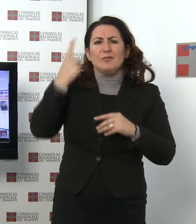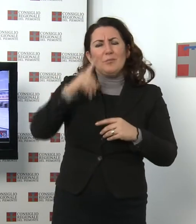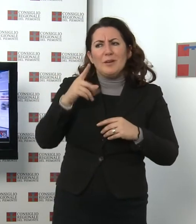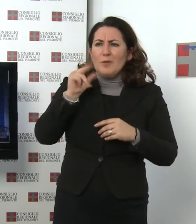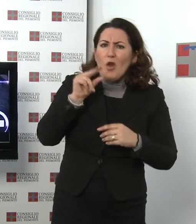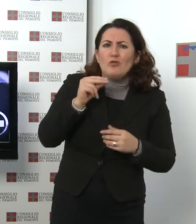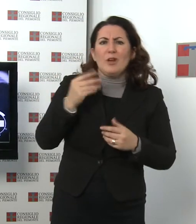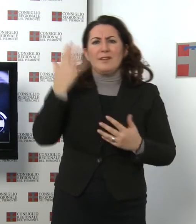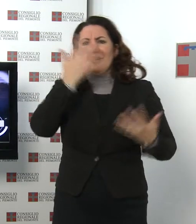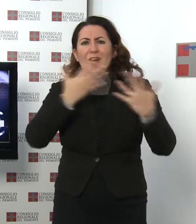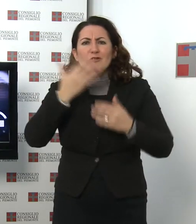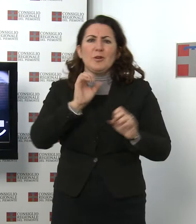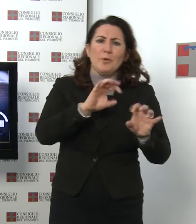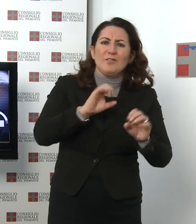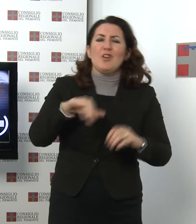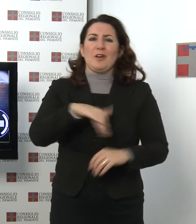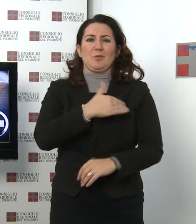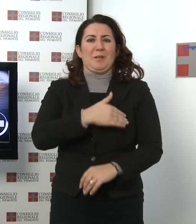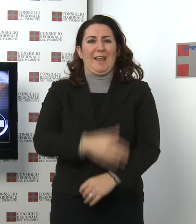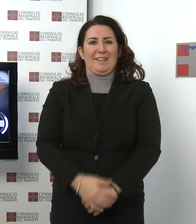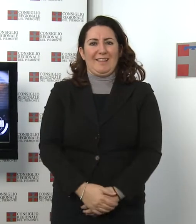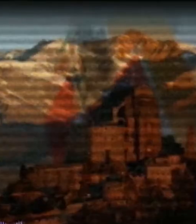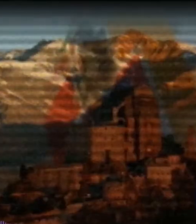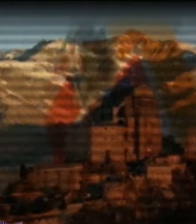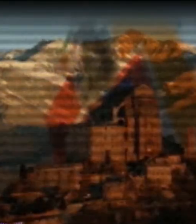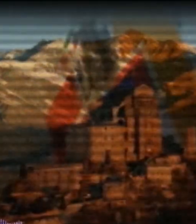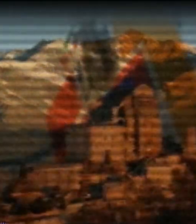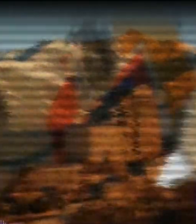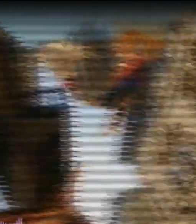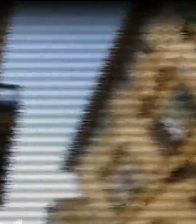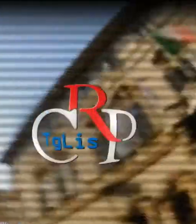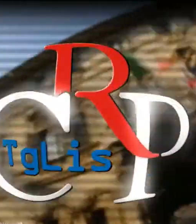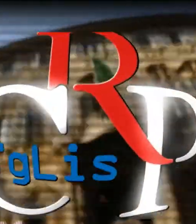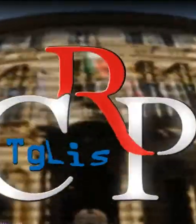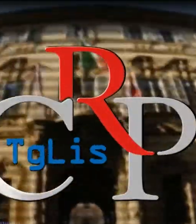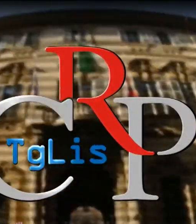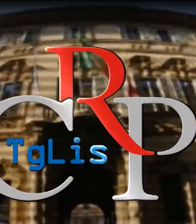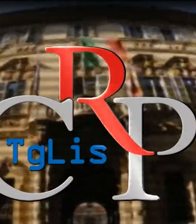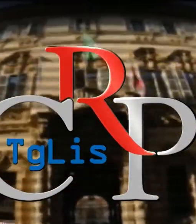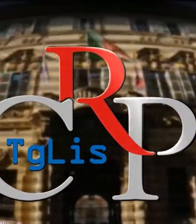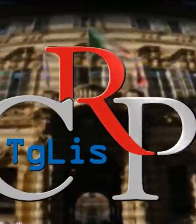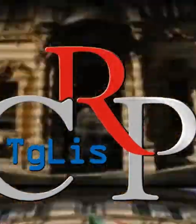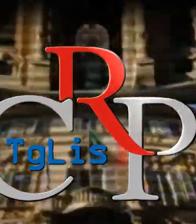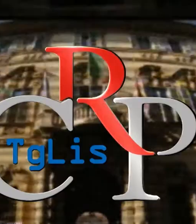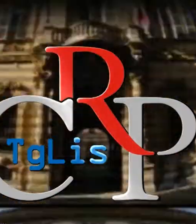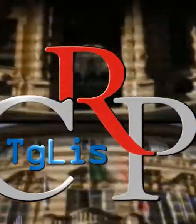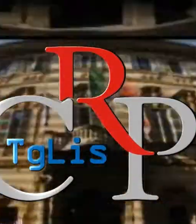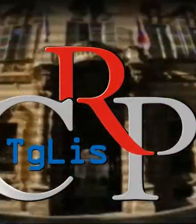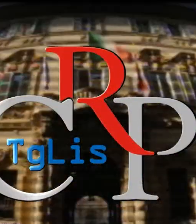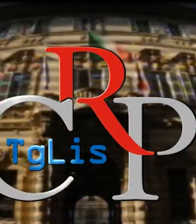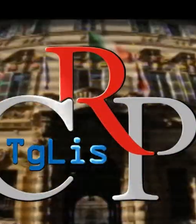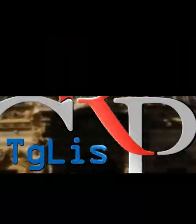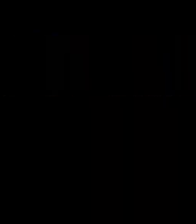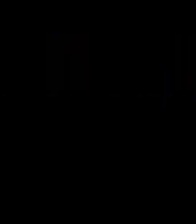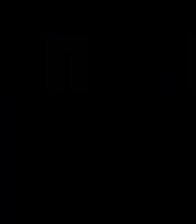studenti. Al prossimo episodio prossimo